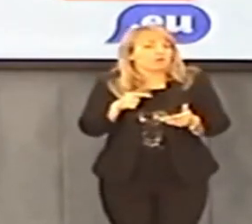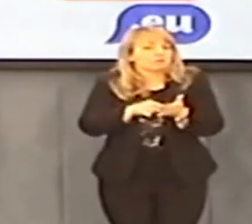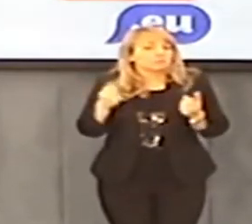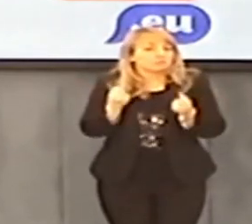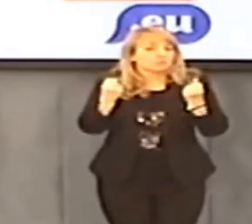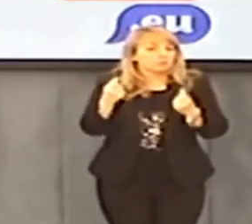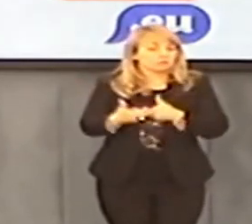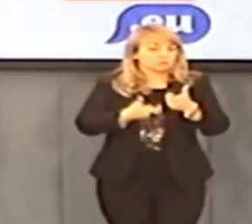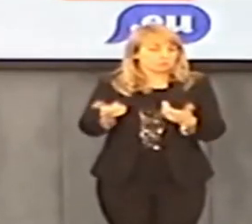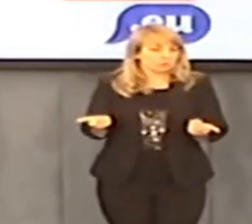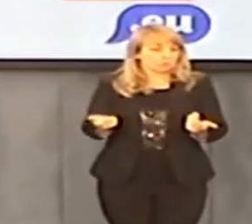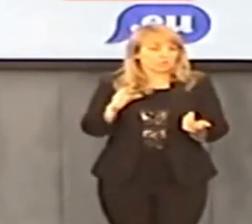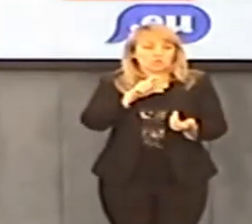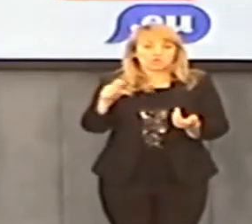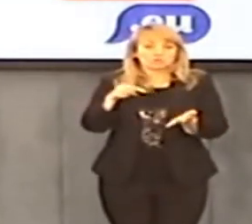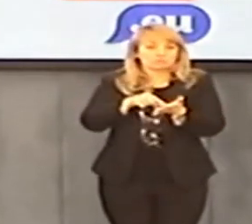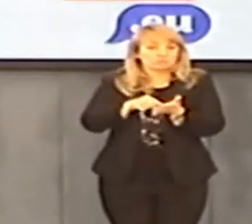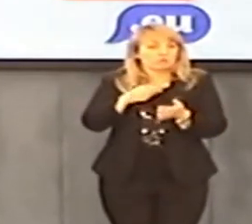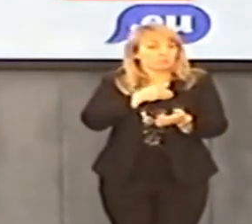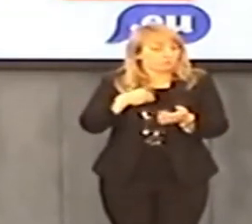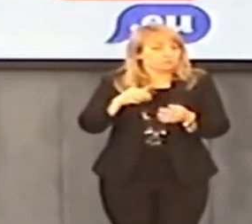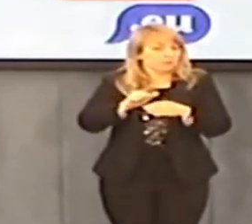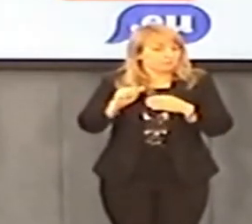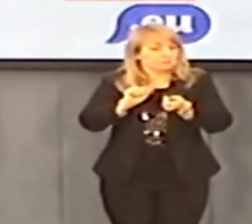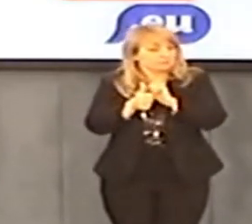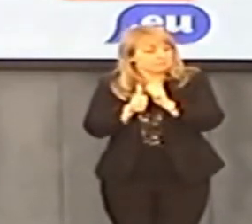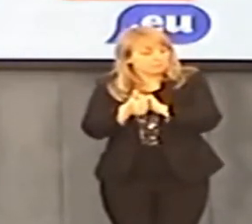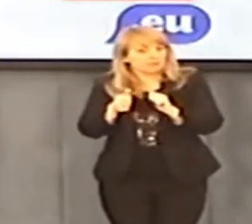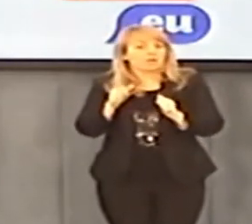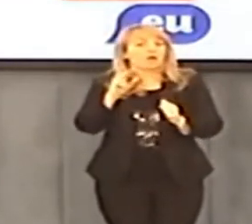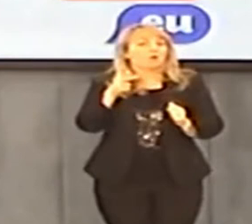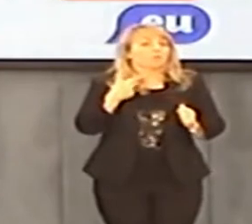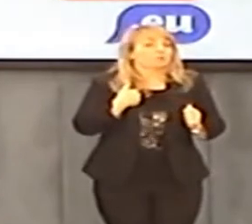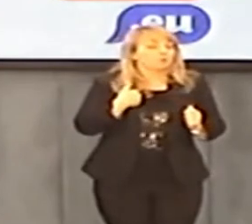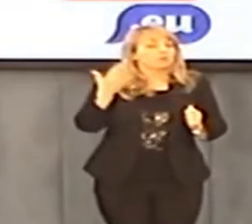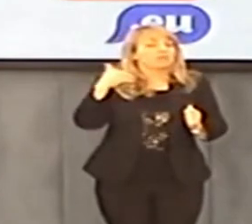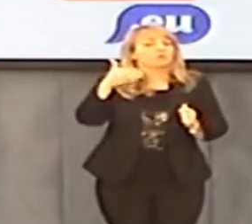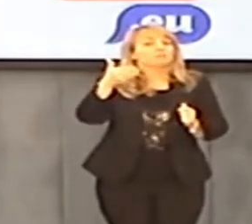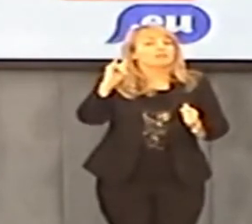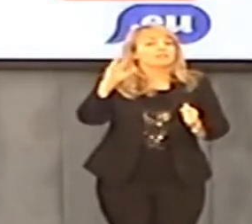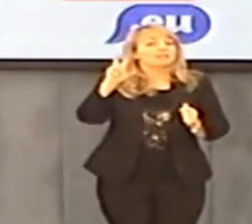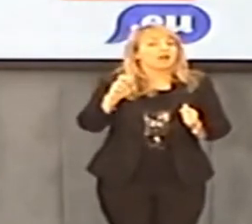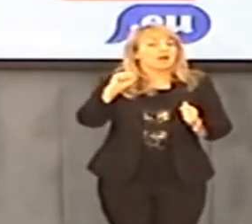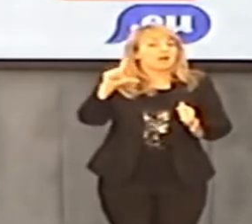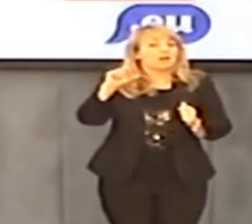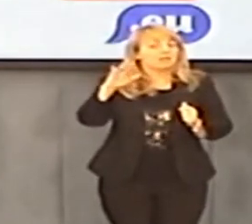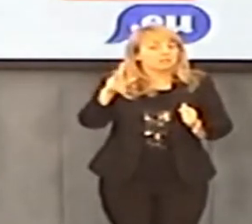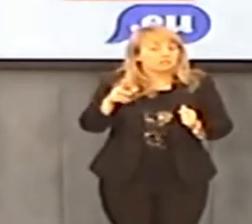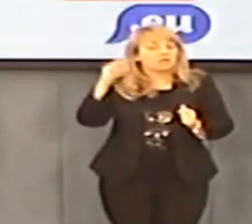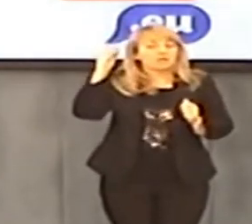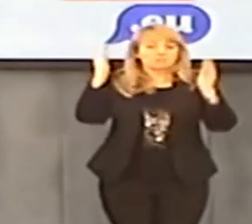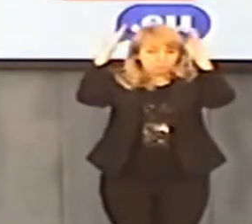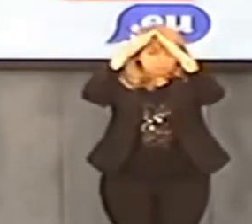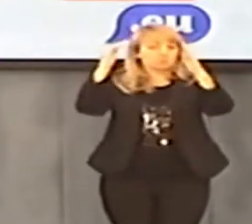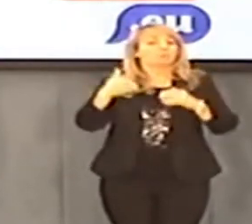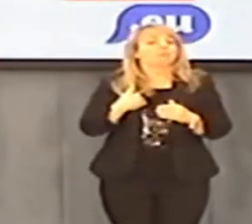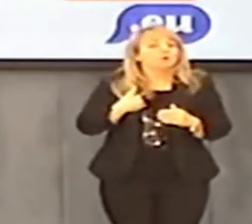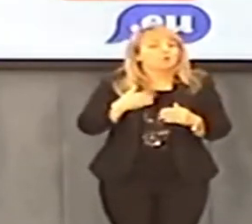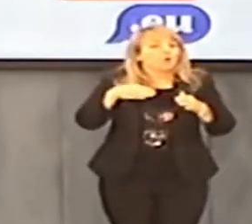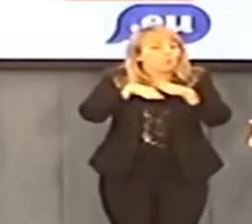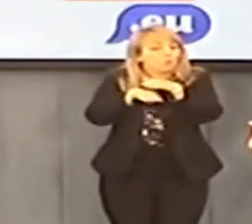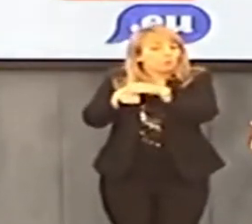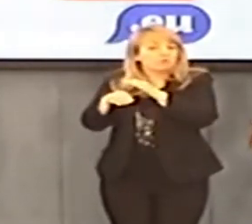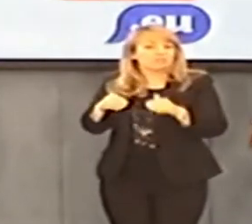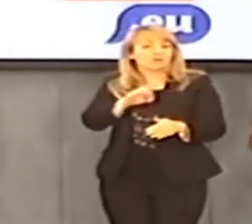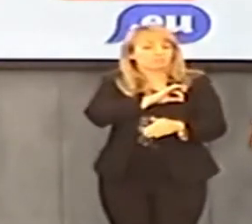działań? On tą pedofilię potępia, a tymczasem co się dzieje w Polsce? Ma Pan zmiany w stosunku do Michalika, Hozera, osób oskarżanych